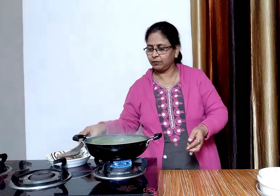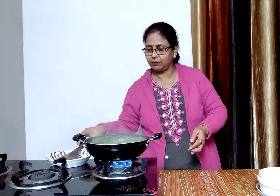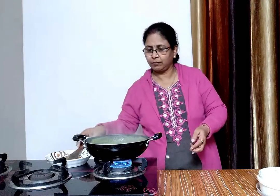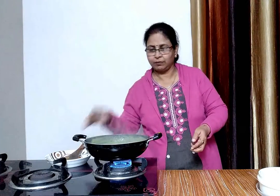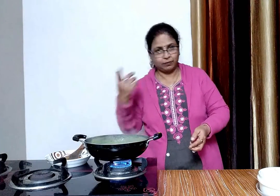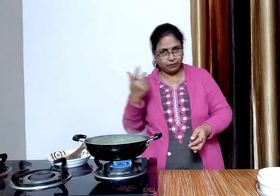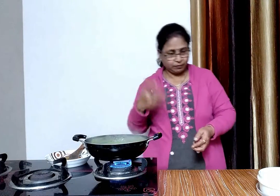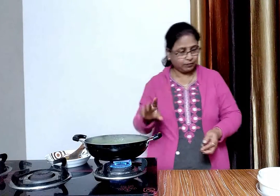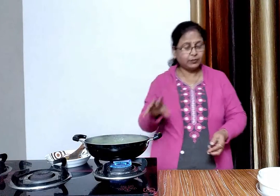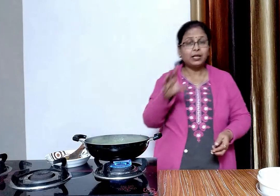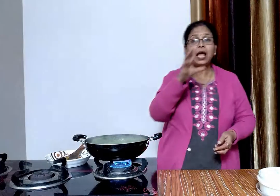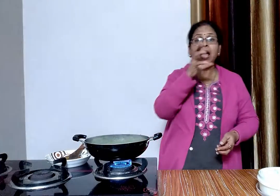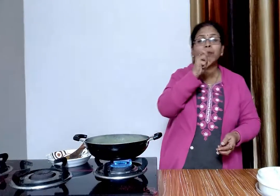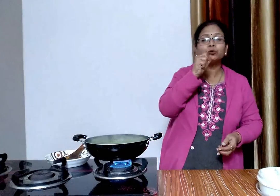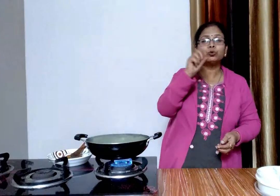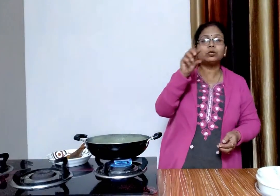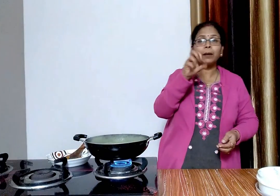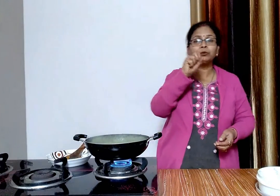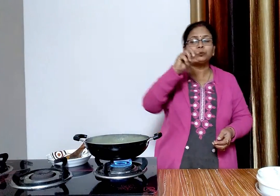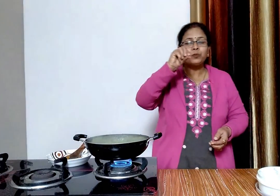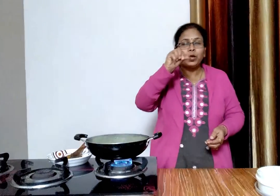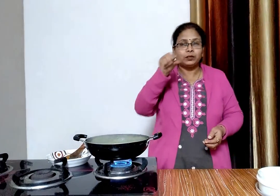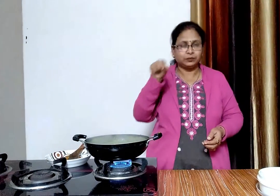अब इसमें एक चमच अमजूर पाउडर